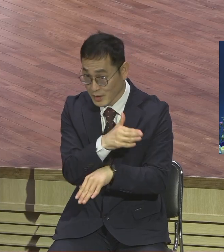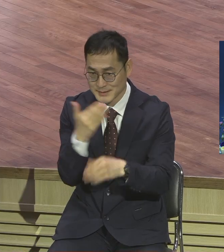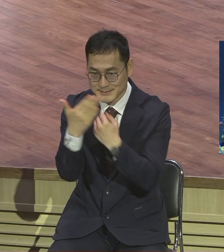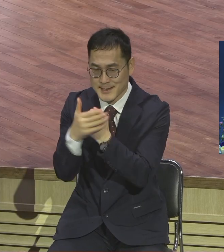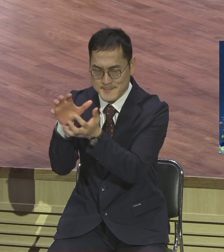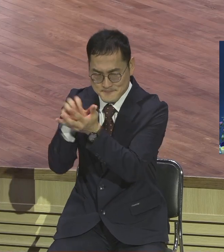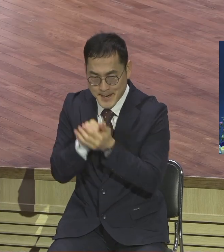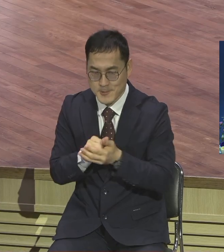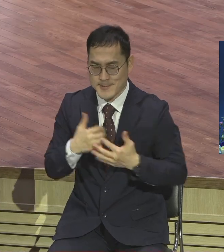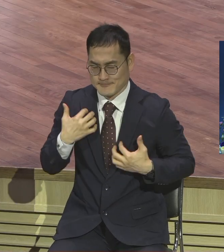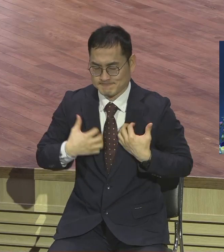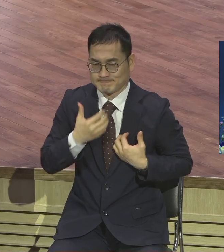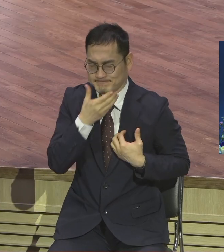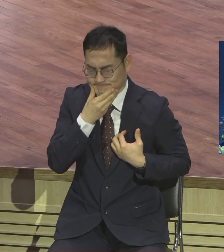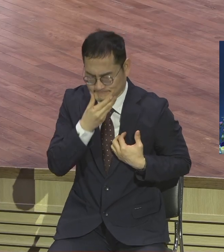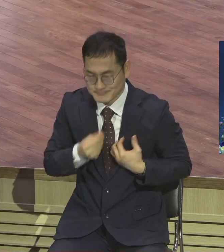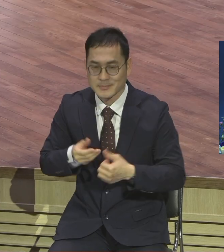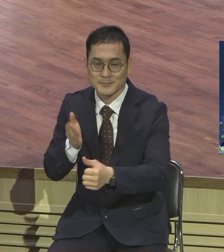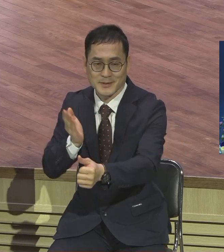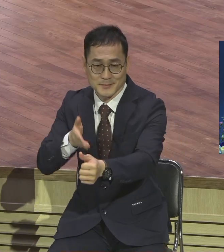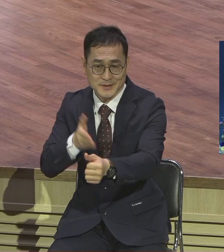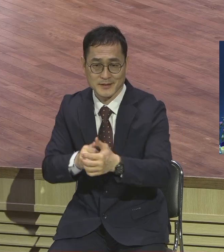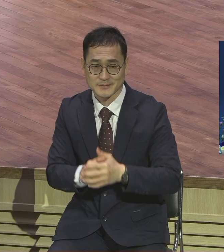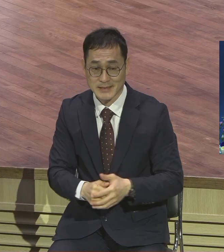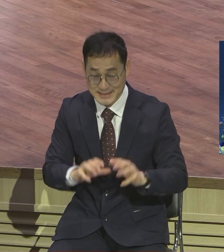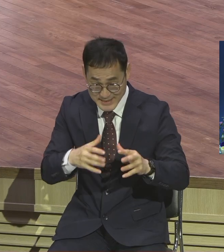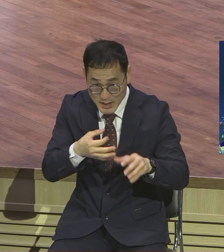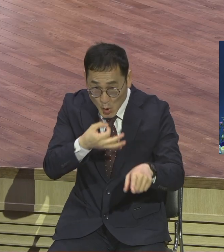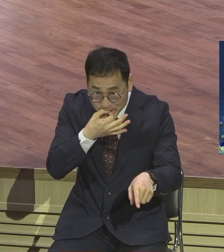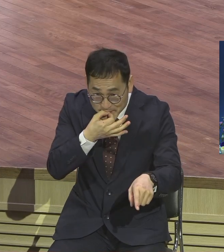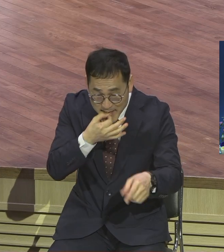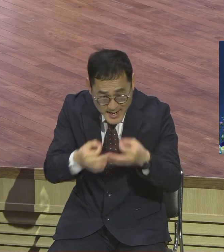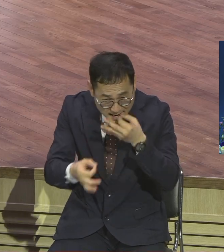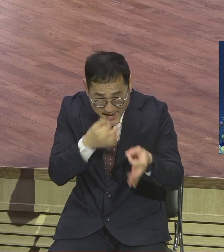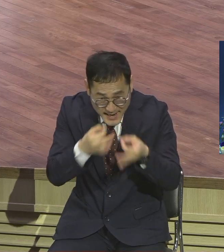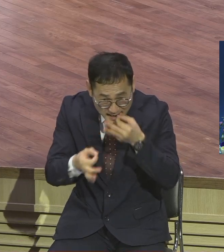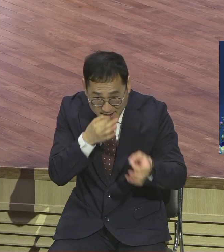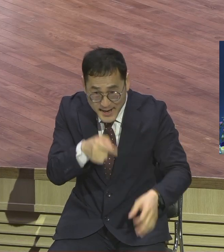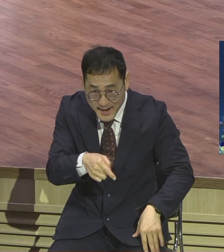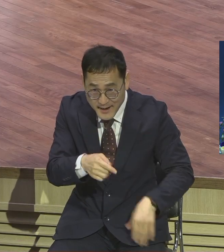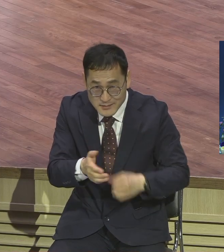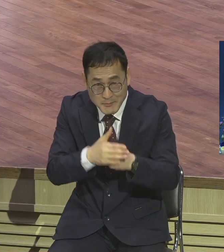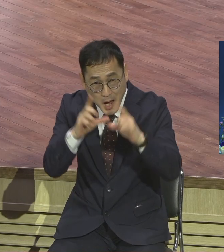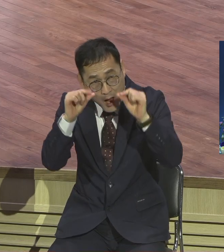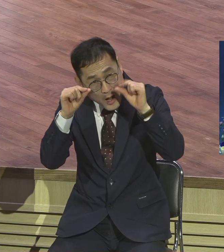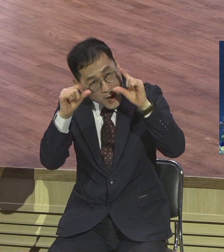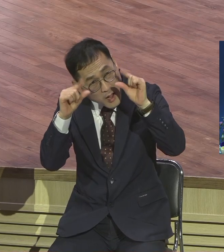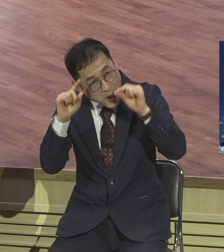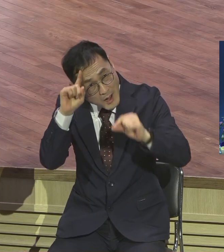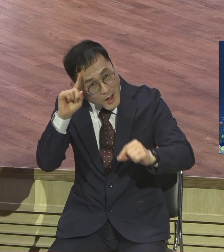그리스도 누리시기 바랍니다. 세상 욕심이 너무 많으니까 세상값 너무 많으니까 잠 못 자는 거예요. 그것 때문에 걱정돼가지고